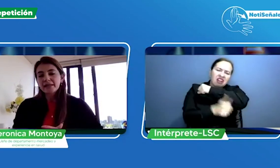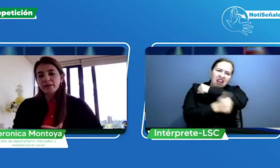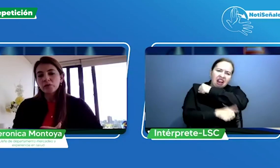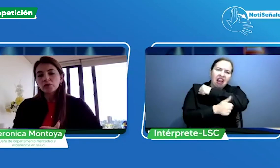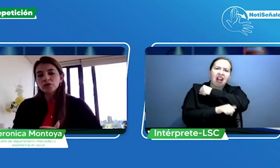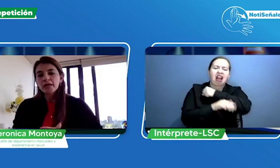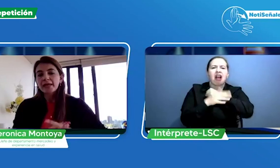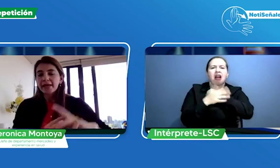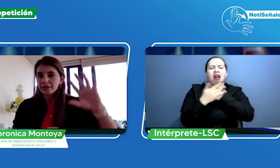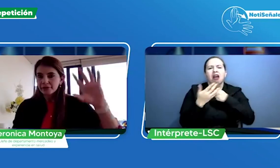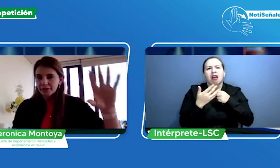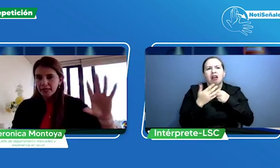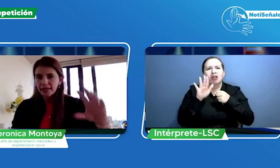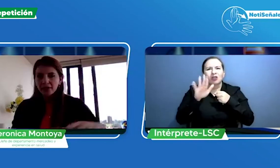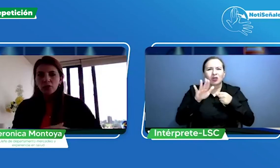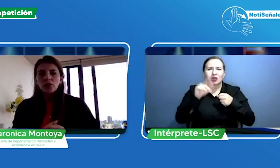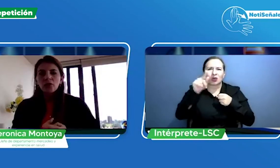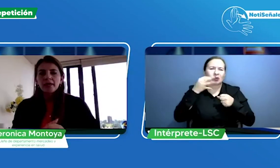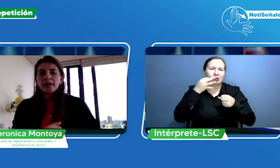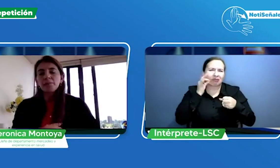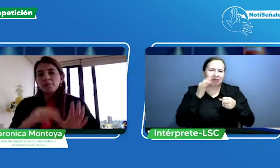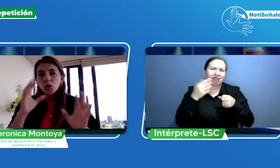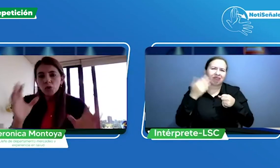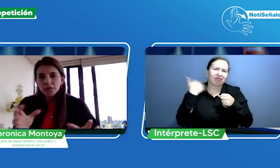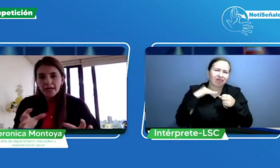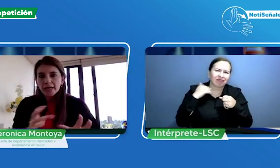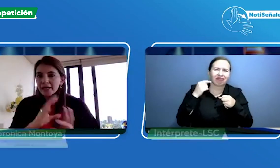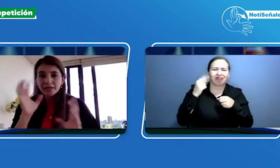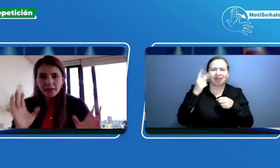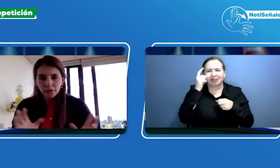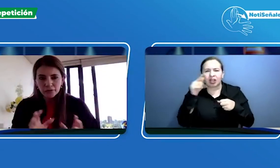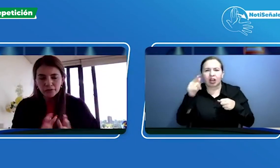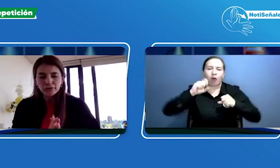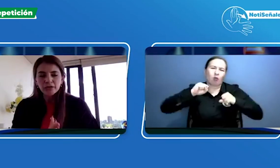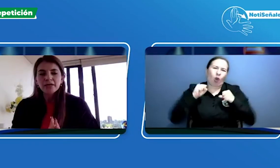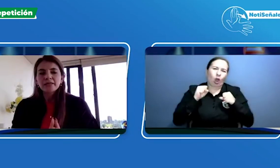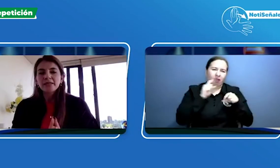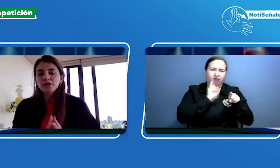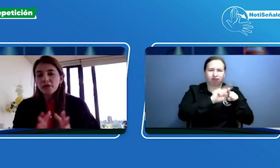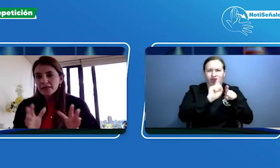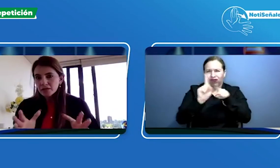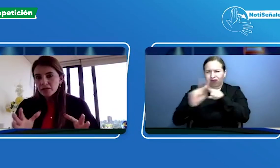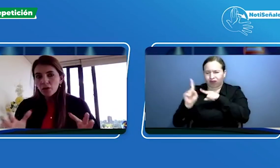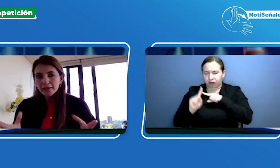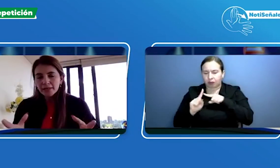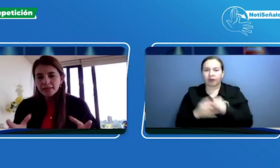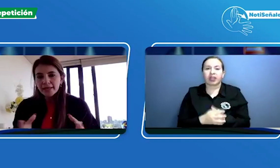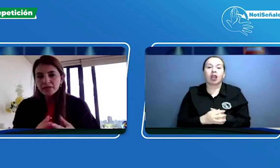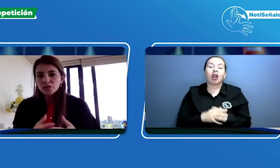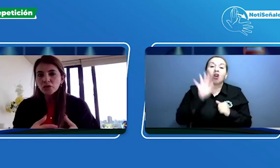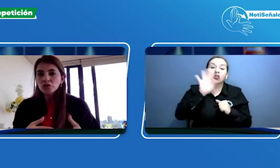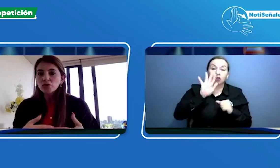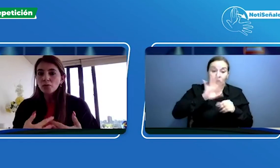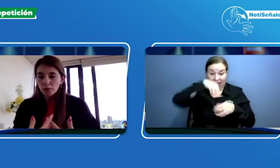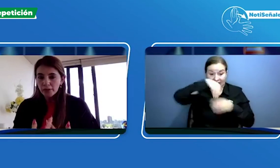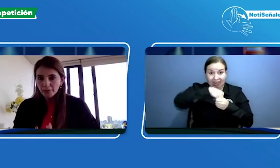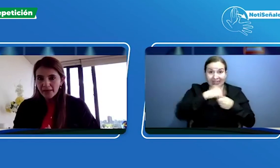tenemos el Eje Cafotero, Bogotá, entre otros. Dentro de estos 50 sedes, nosotros como IPS,